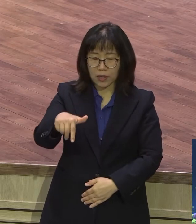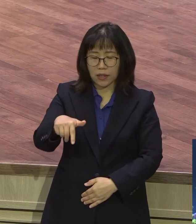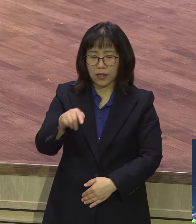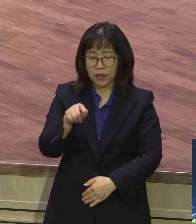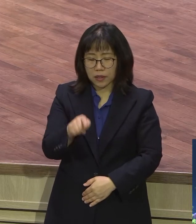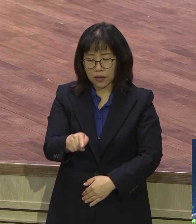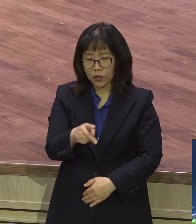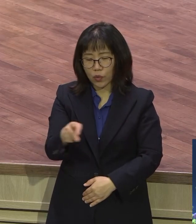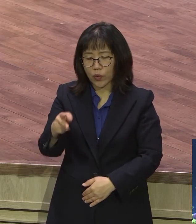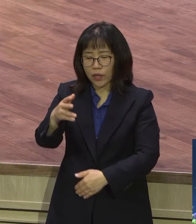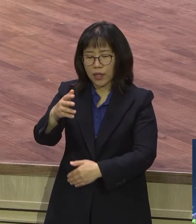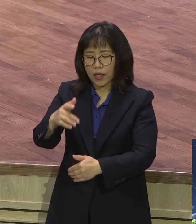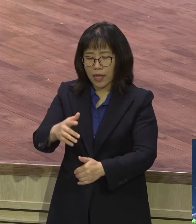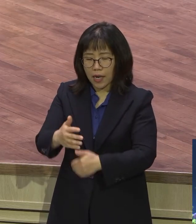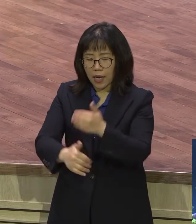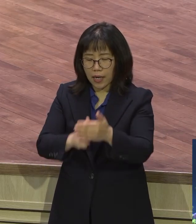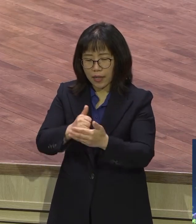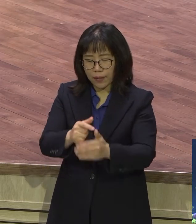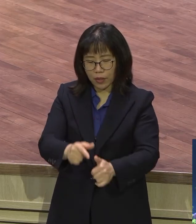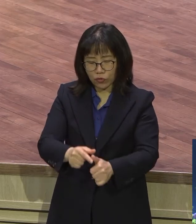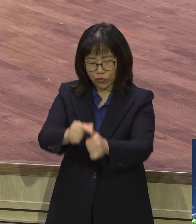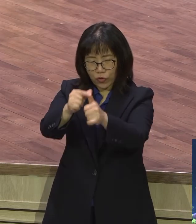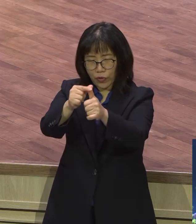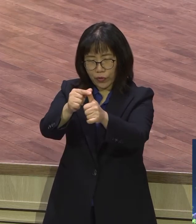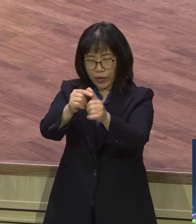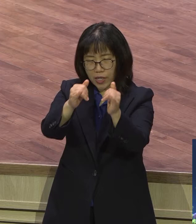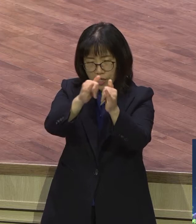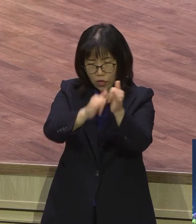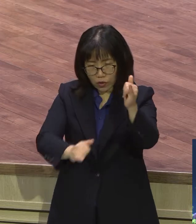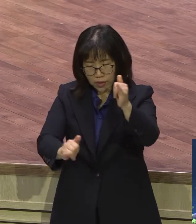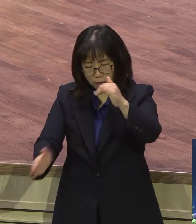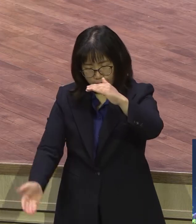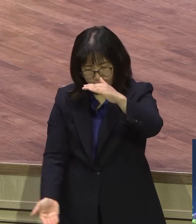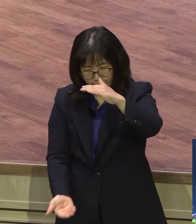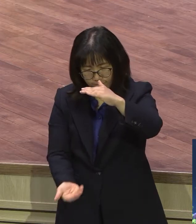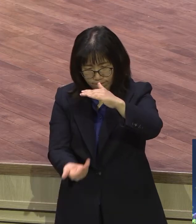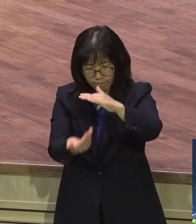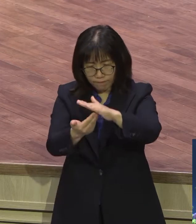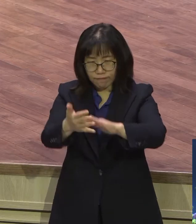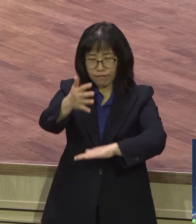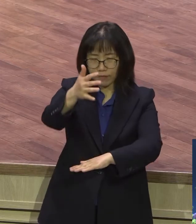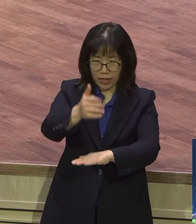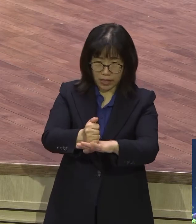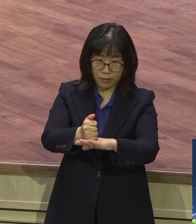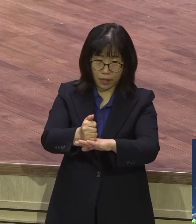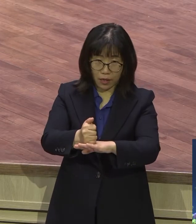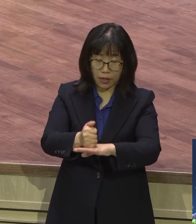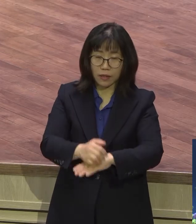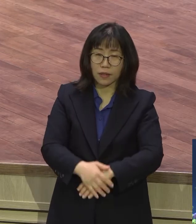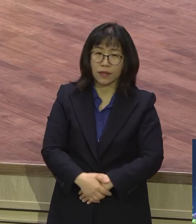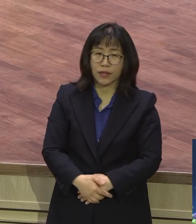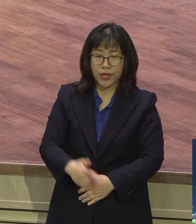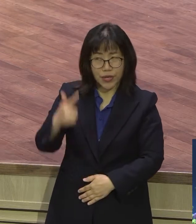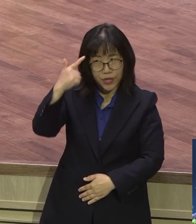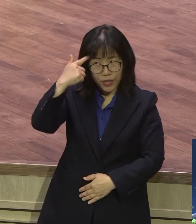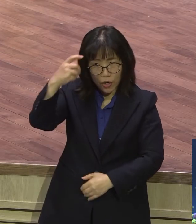그리고 곡식을 거두고 창고에 들이듯이 영적으로 볼 때 우리의 배경이 모여 영원한